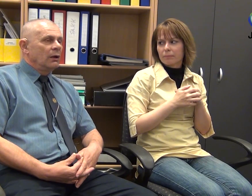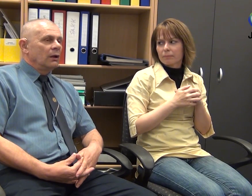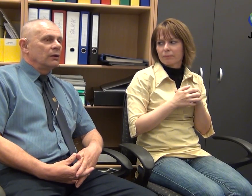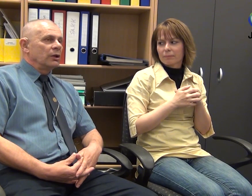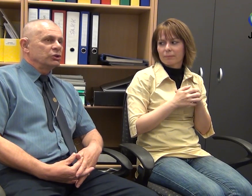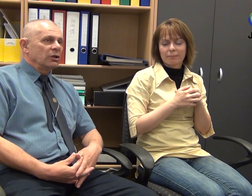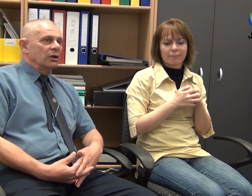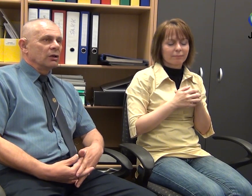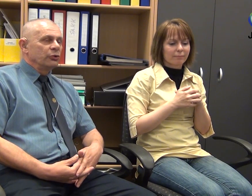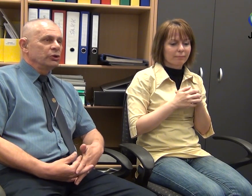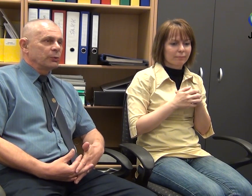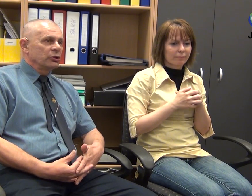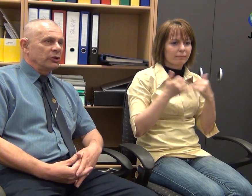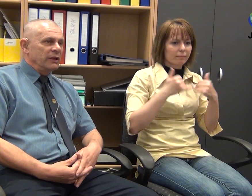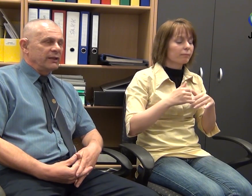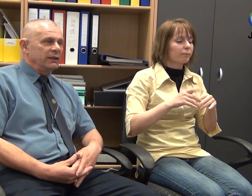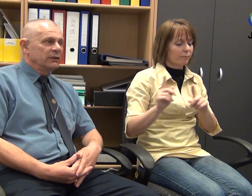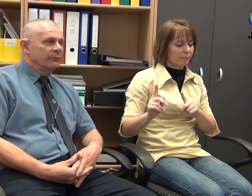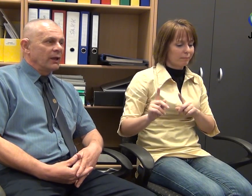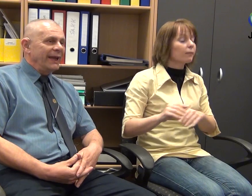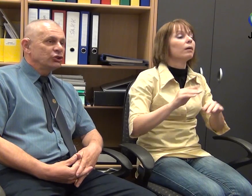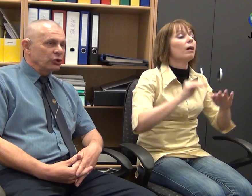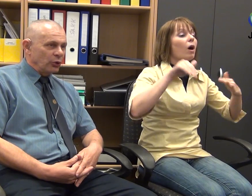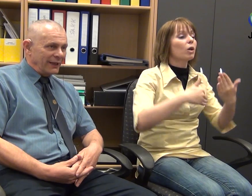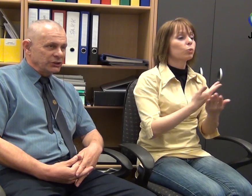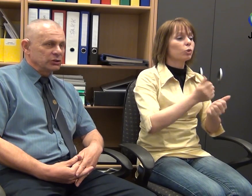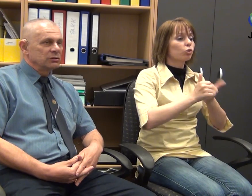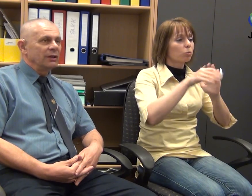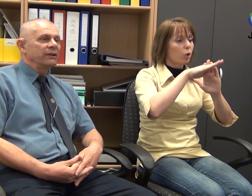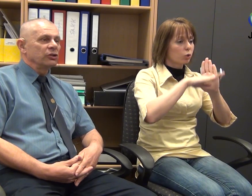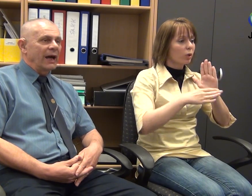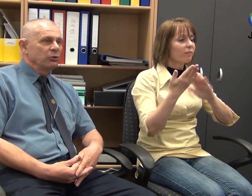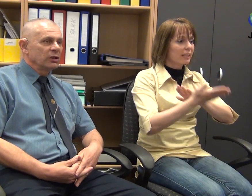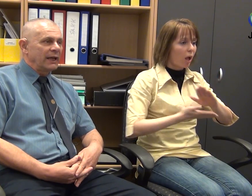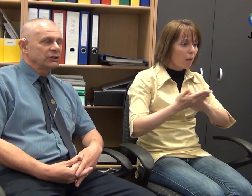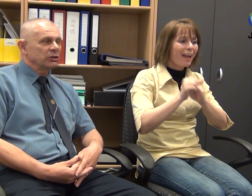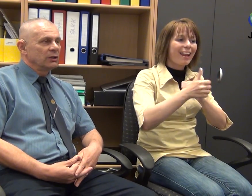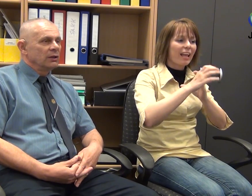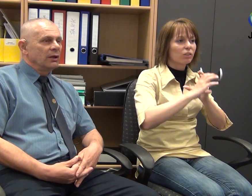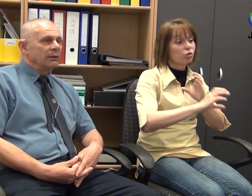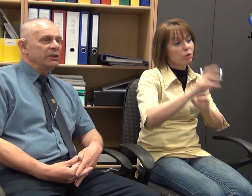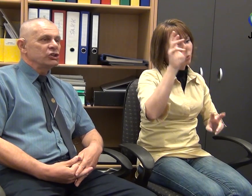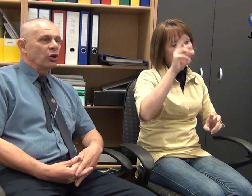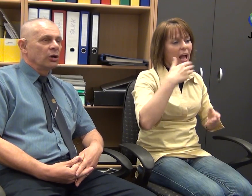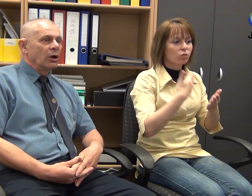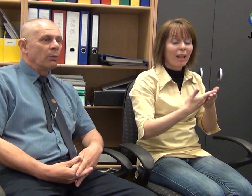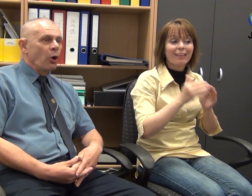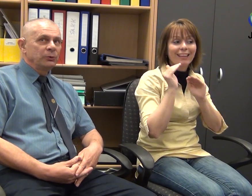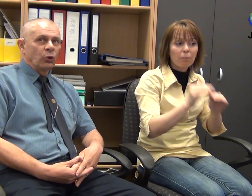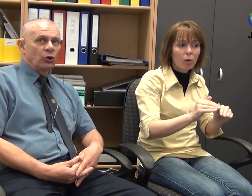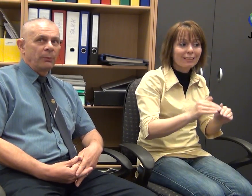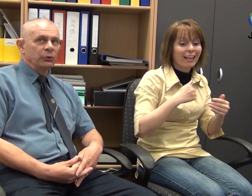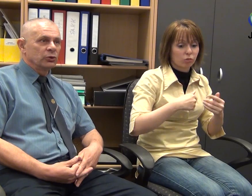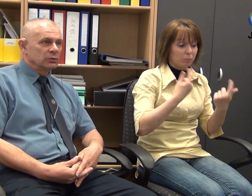Na most az új sporttörvény szerint egy csatornás lett a támogatás, mi is a